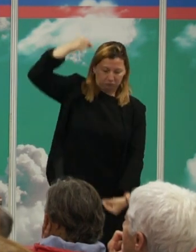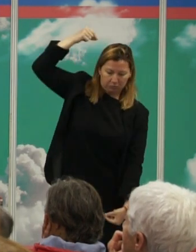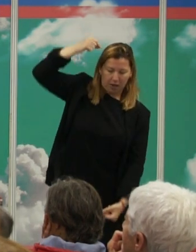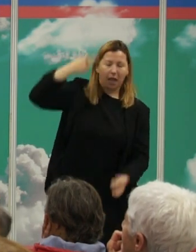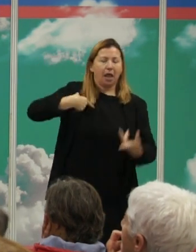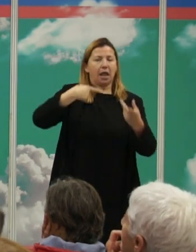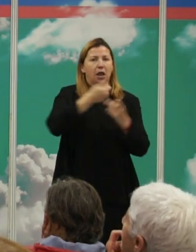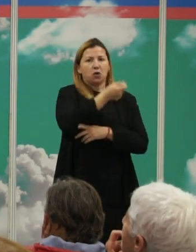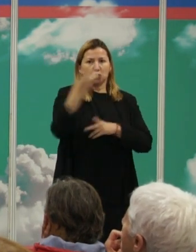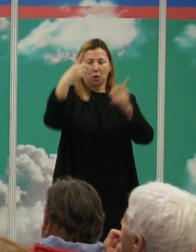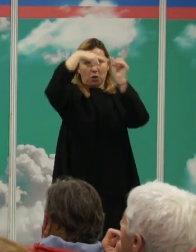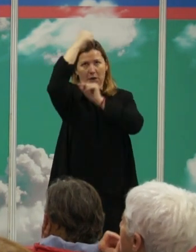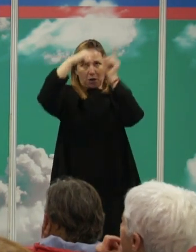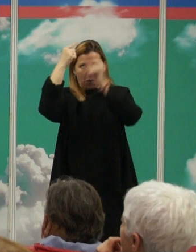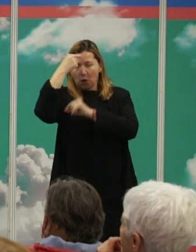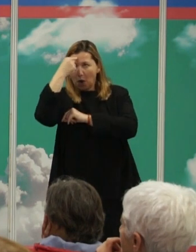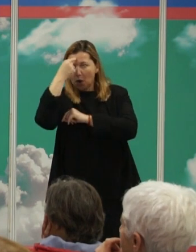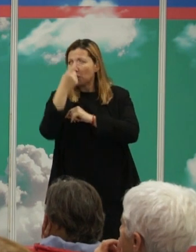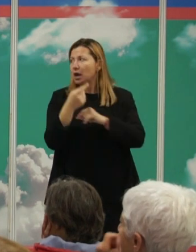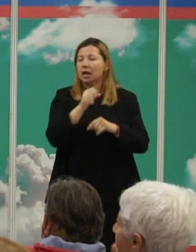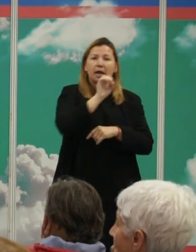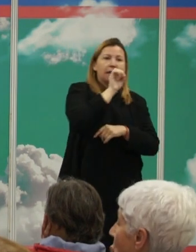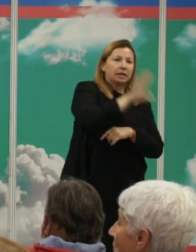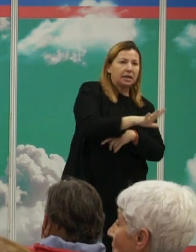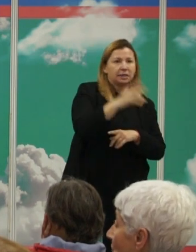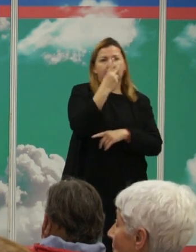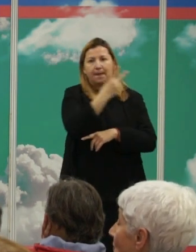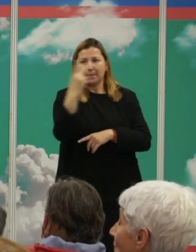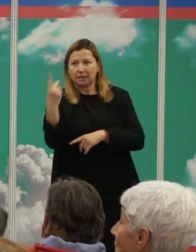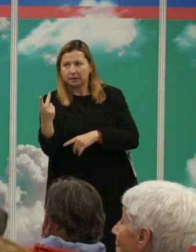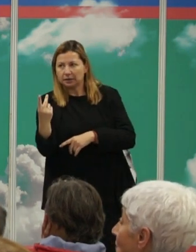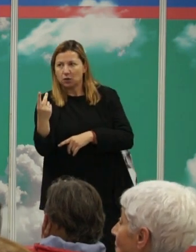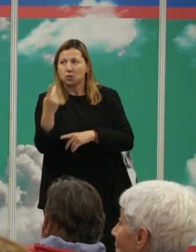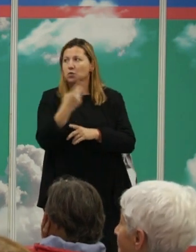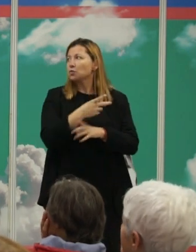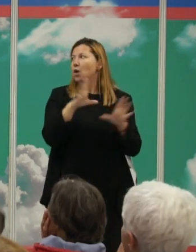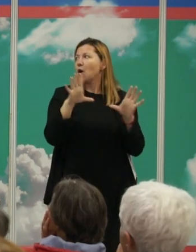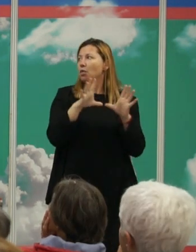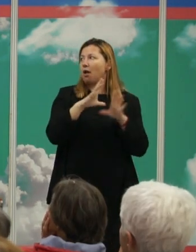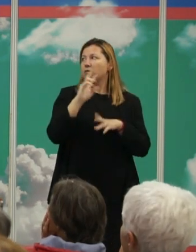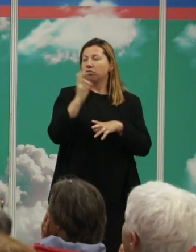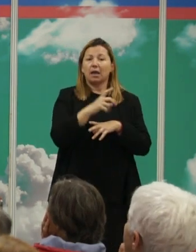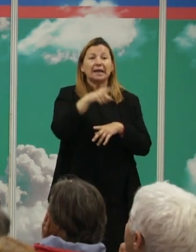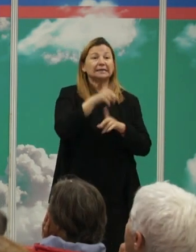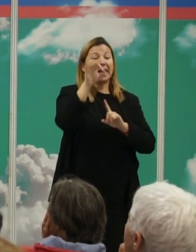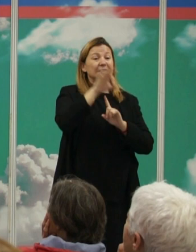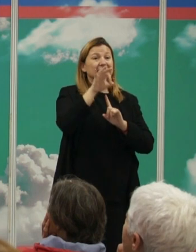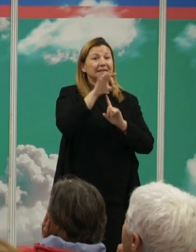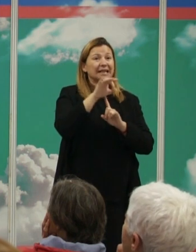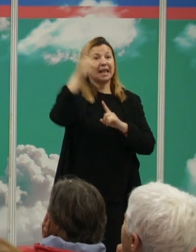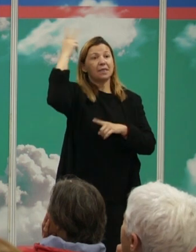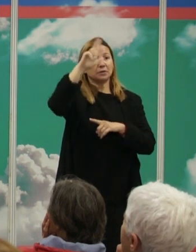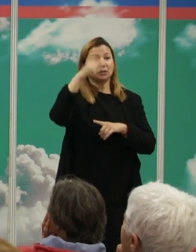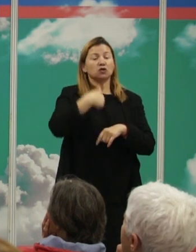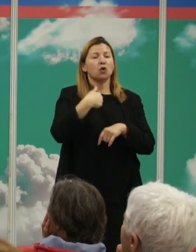número de neuronas cualquier cosa 15, 21, 16, 10 si hay señal filogenética yo puedo utilizar esa señal para ir